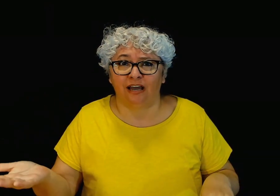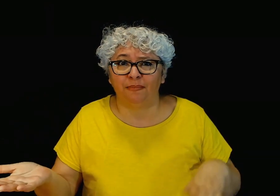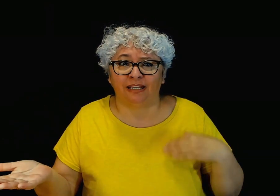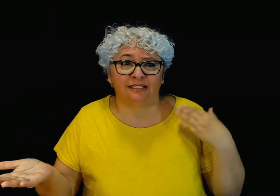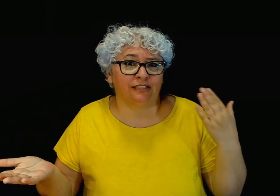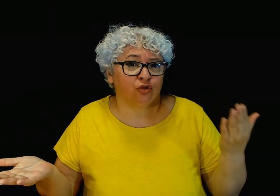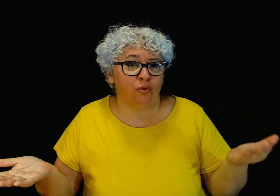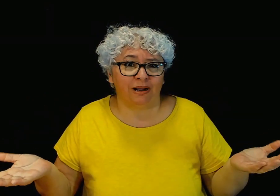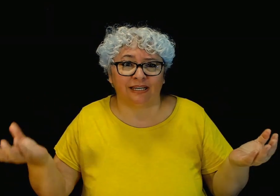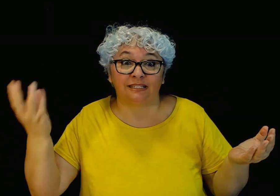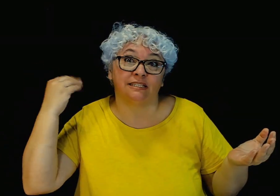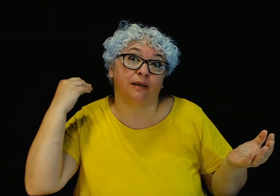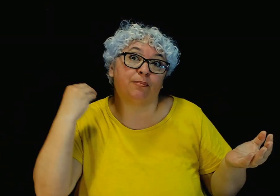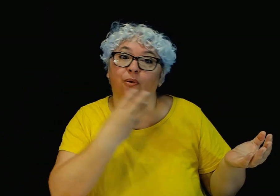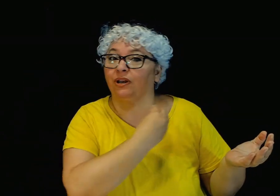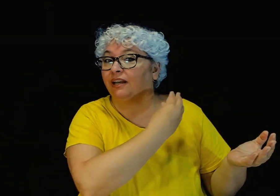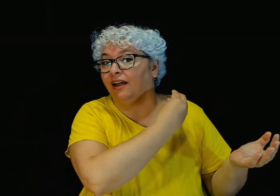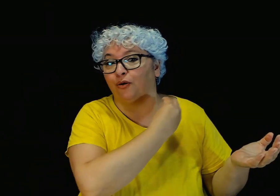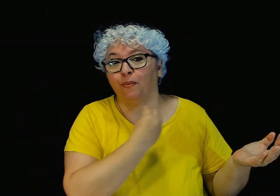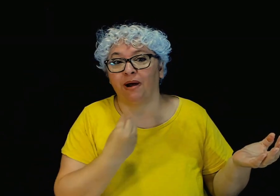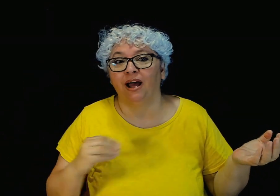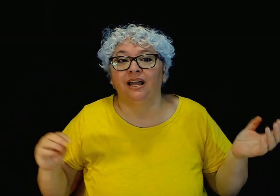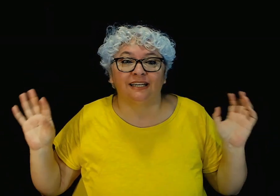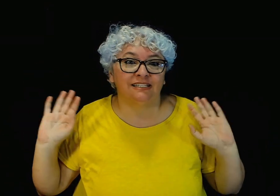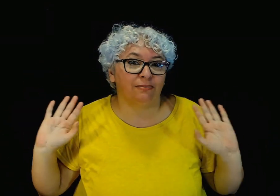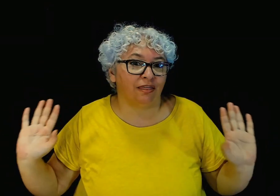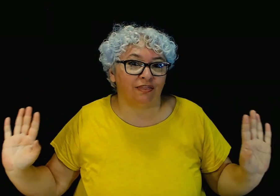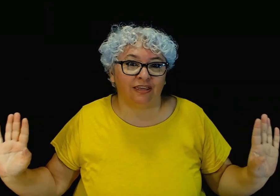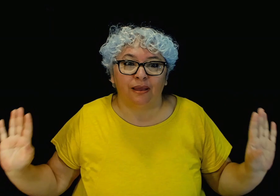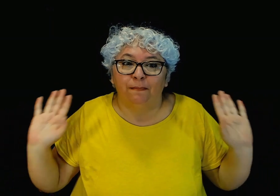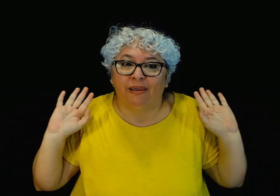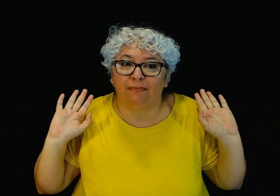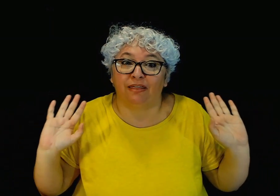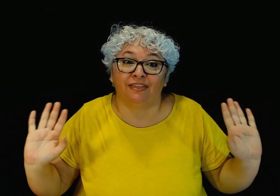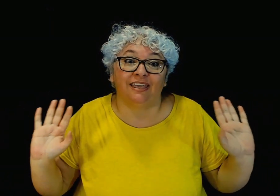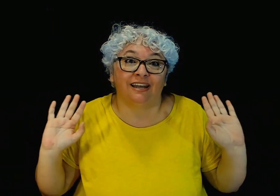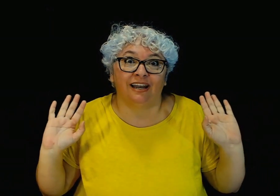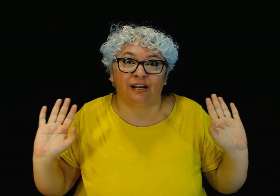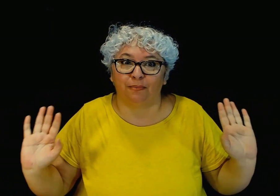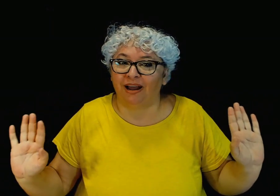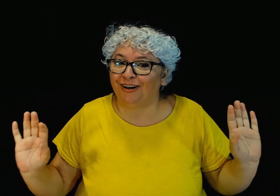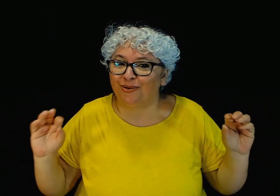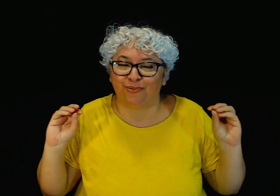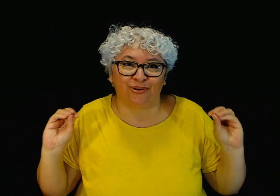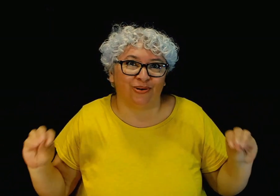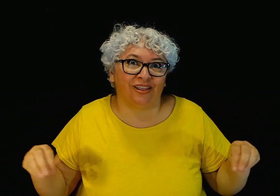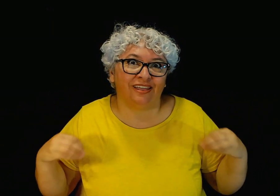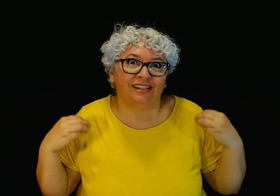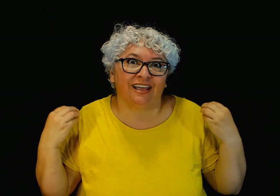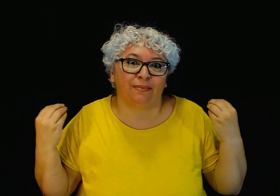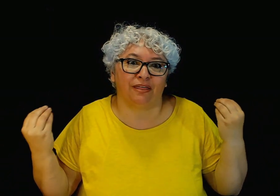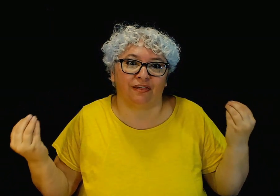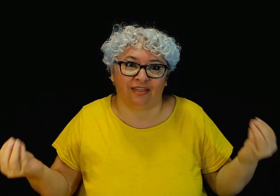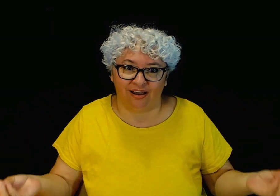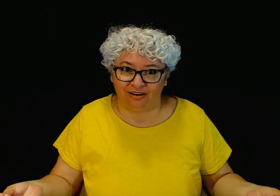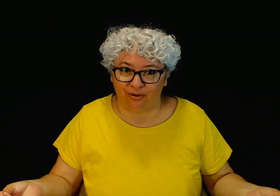dame que si toma que si se ponen aroma que si vacía que vacían el armario por orden de abecedario